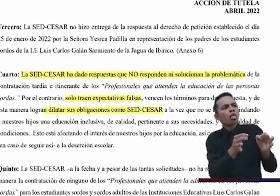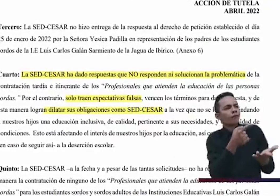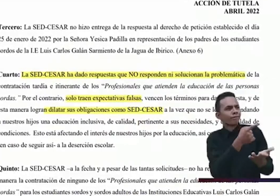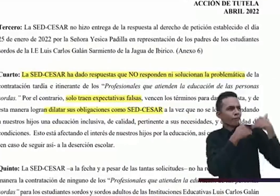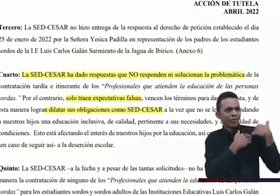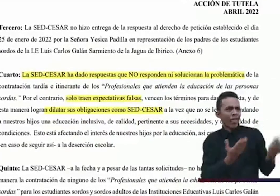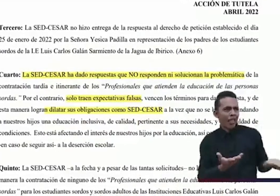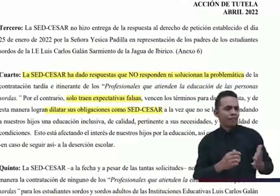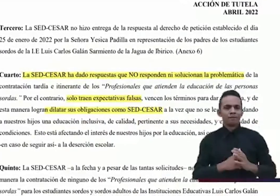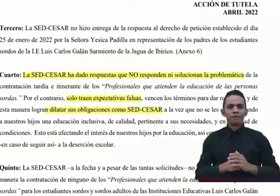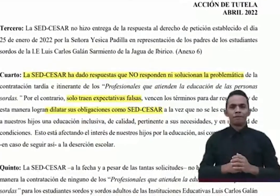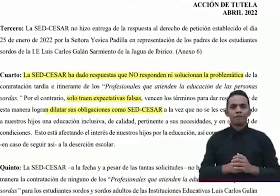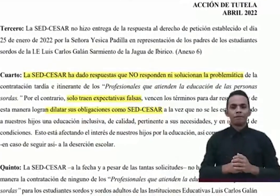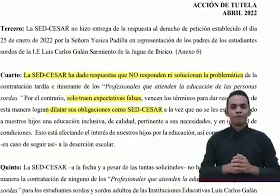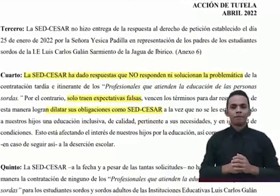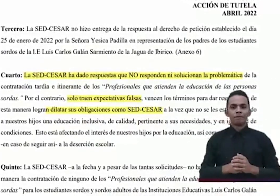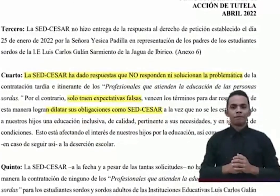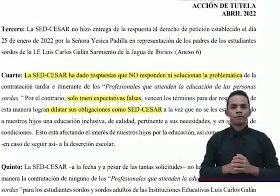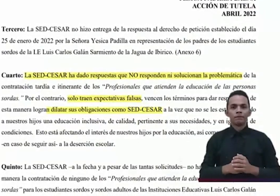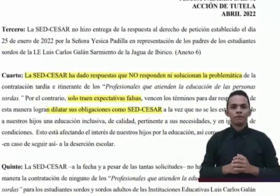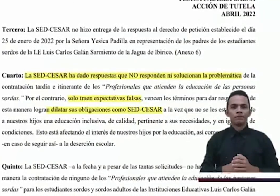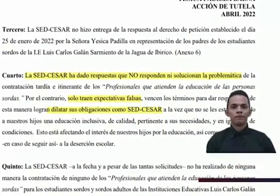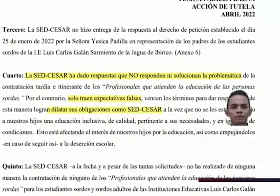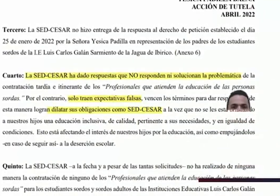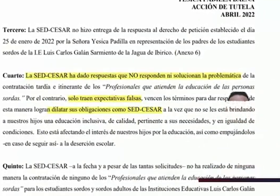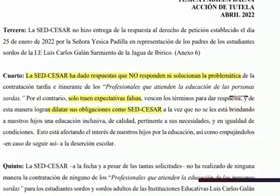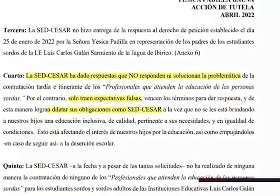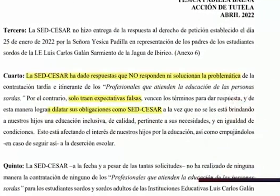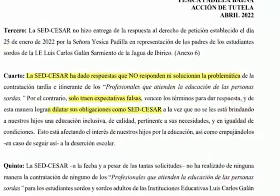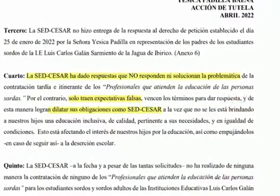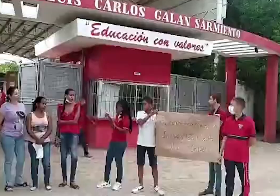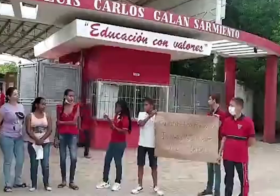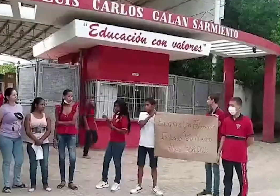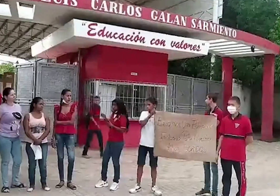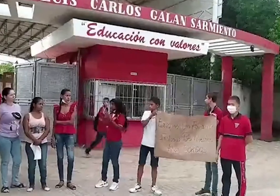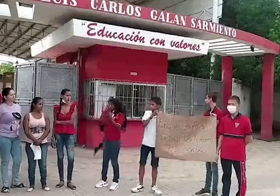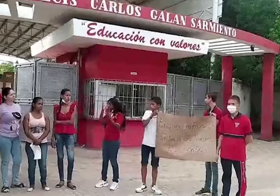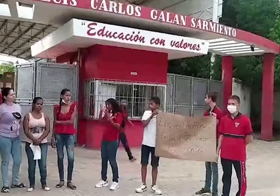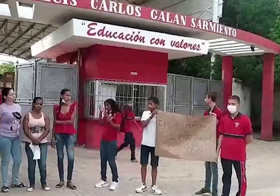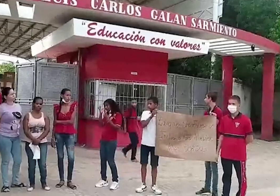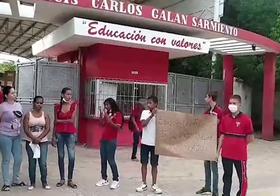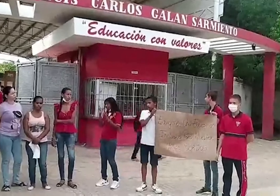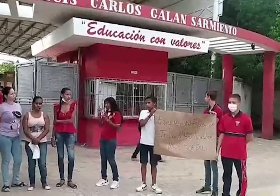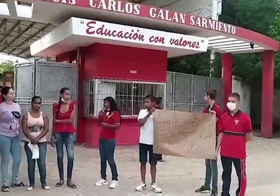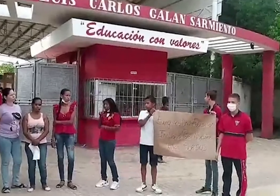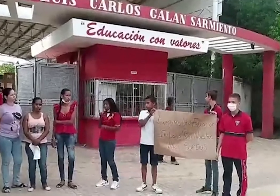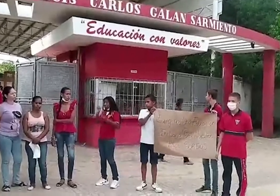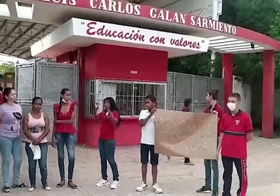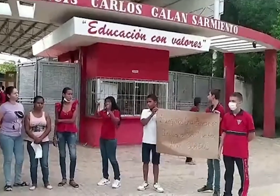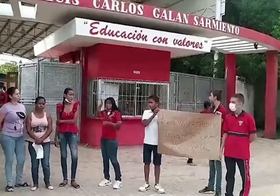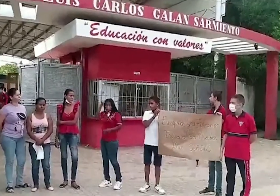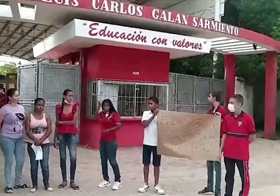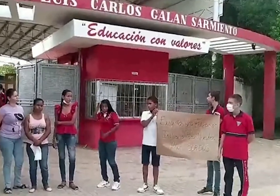evadir sus responsabilidades como ente territorial certificado en educación me siento muy triste cuando vengo al colegio porque